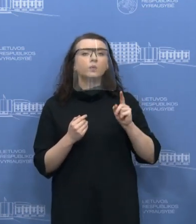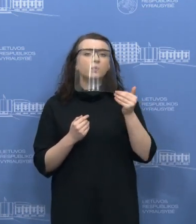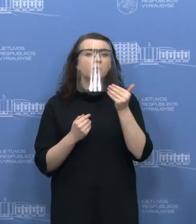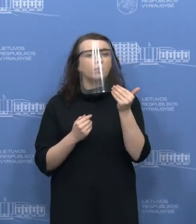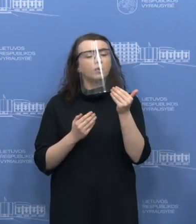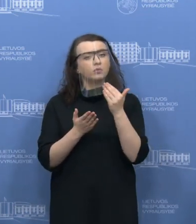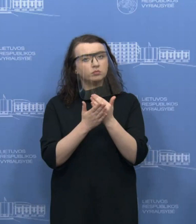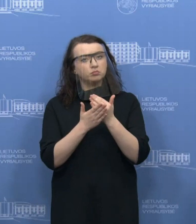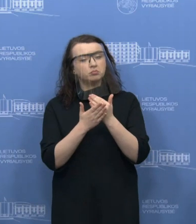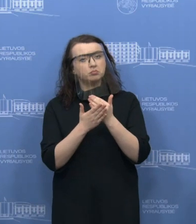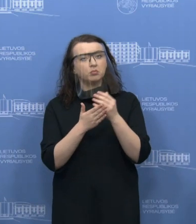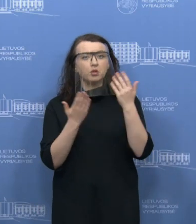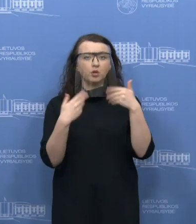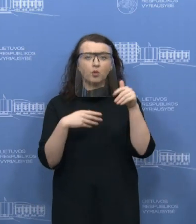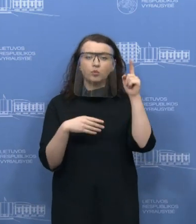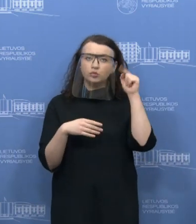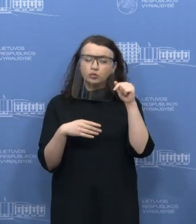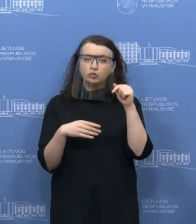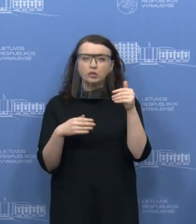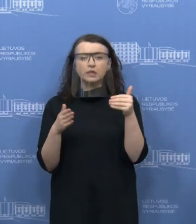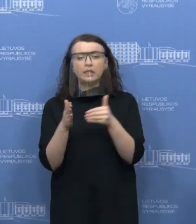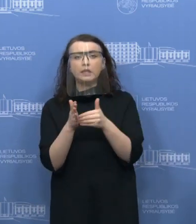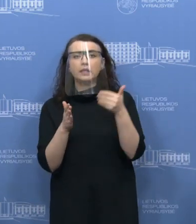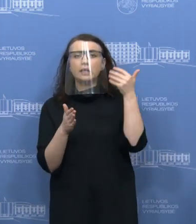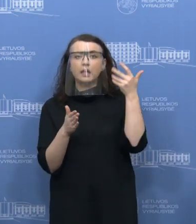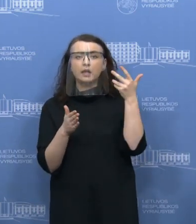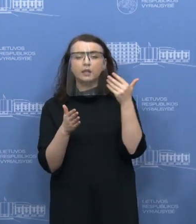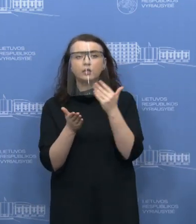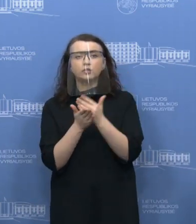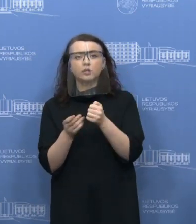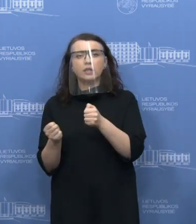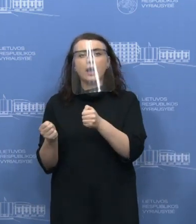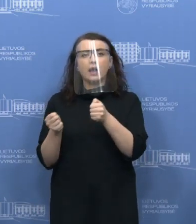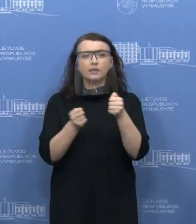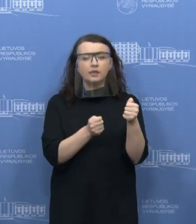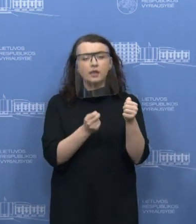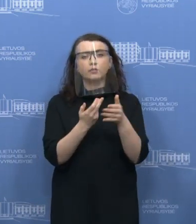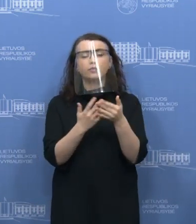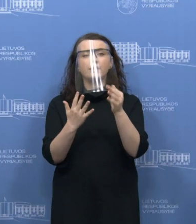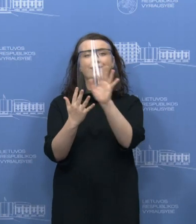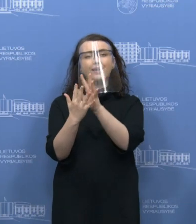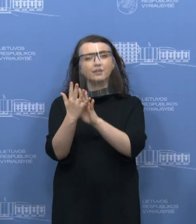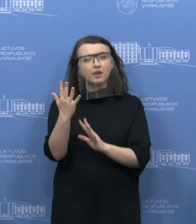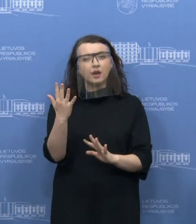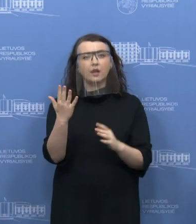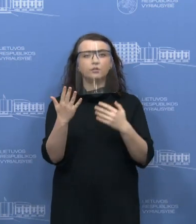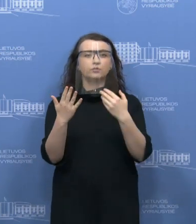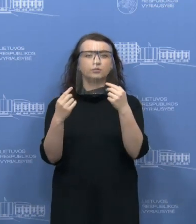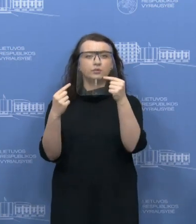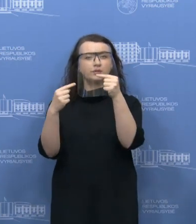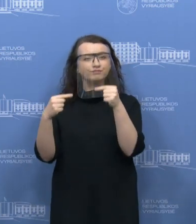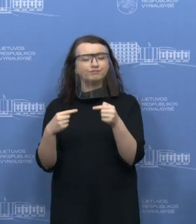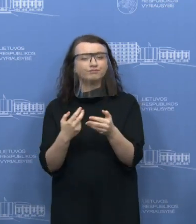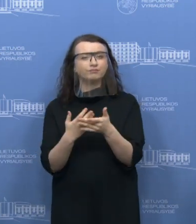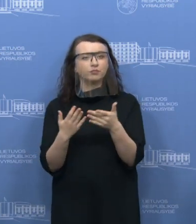jau žinoma, iki kurio laiko yra atidėta preliminarių deklaracijų, parengimas ir pateikimas